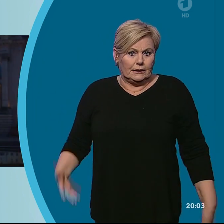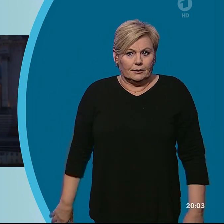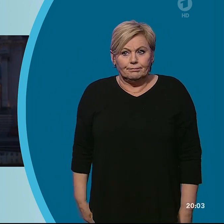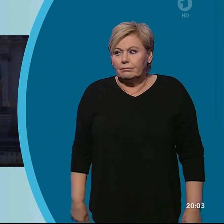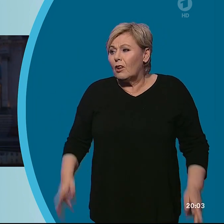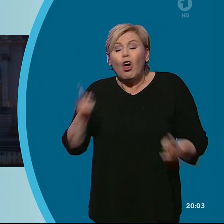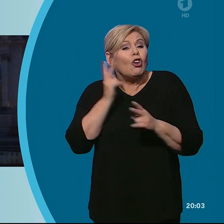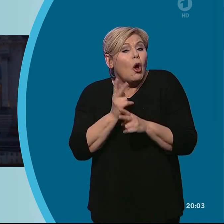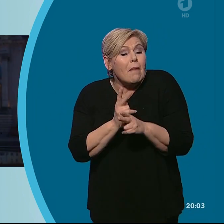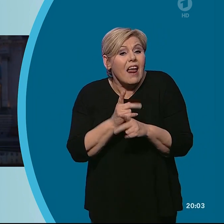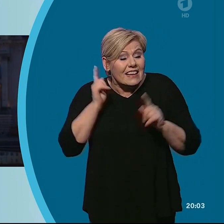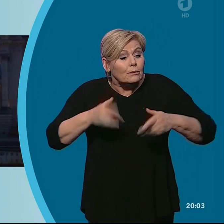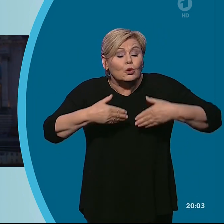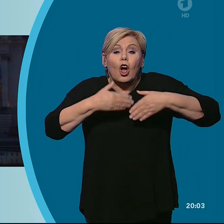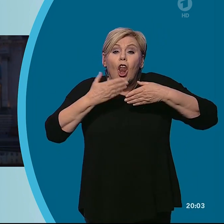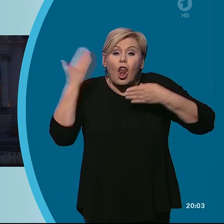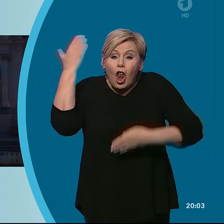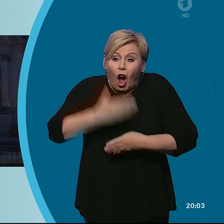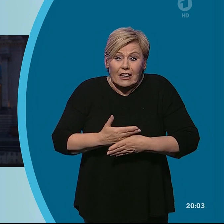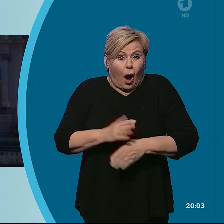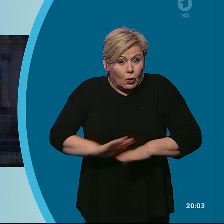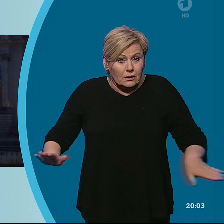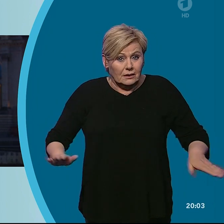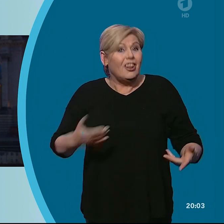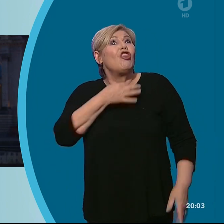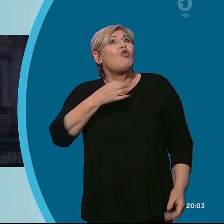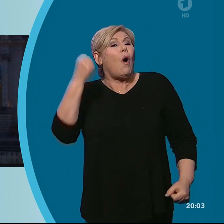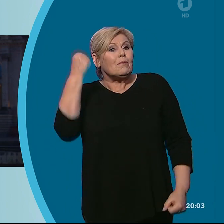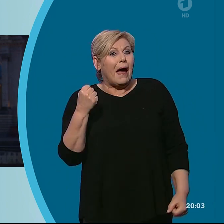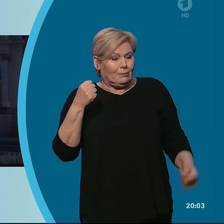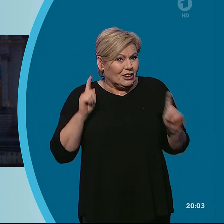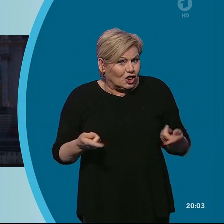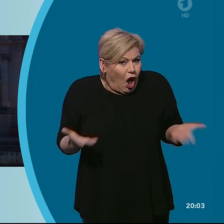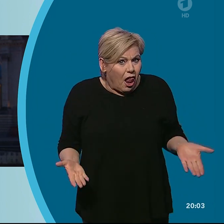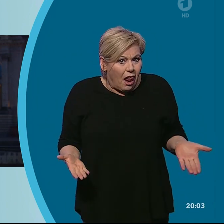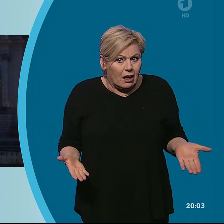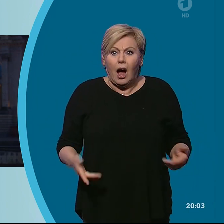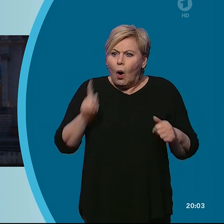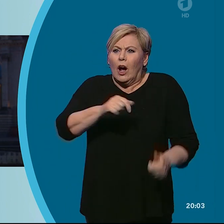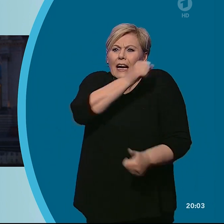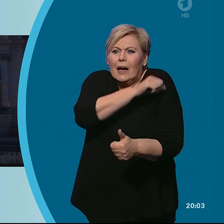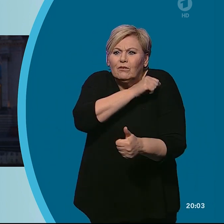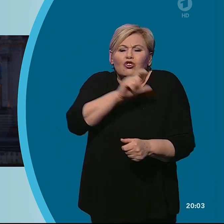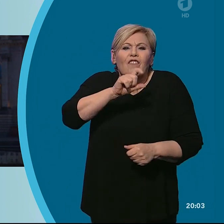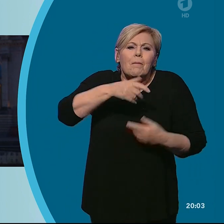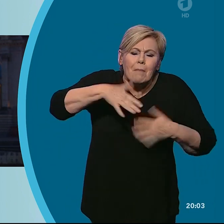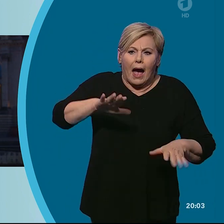konsequenteren Lockdown geben, so die Idee der Notbremse. Außerdem mehr Impfstoff. Und Unternehmen sollten mehr testen.